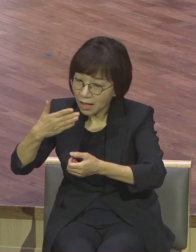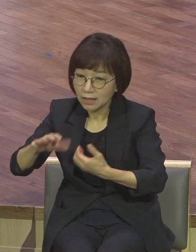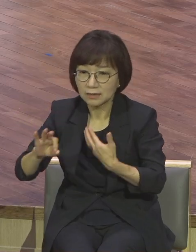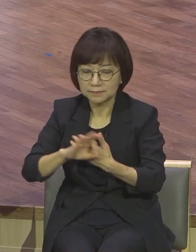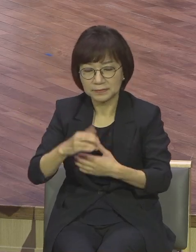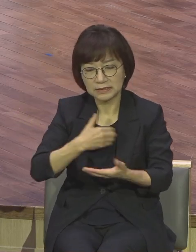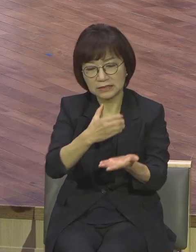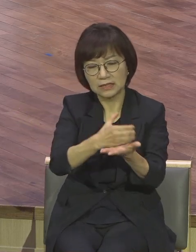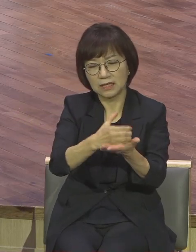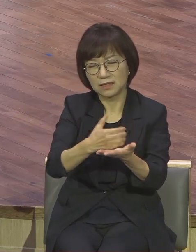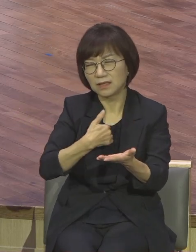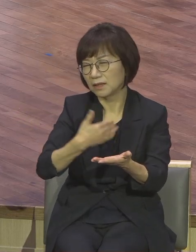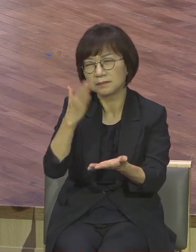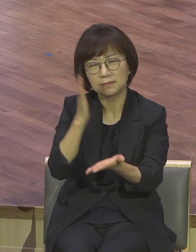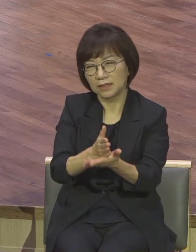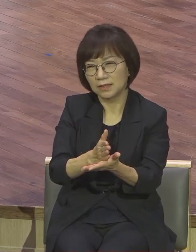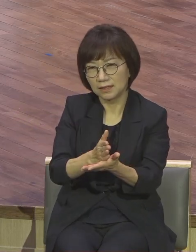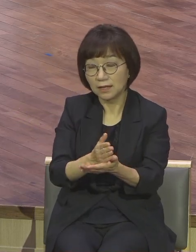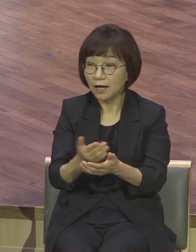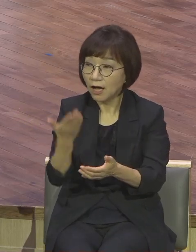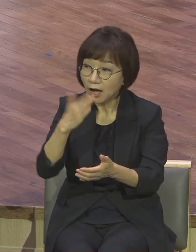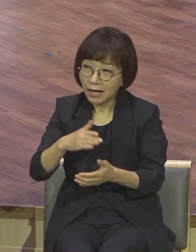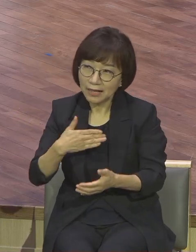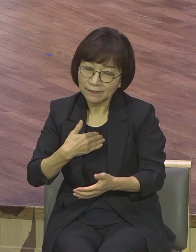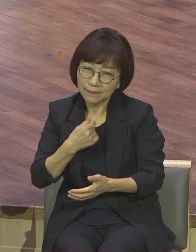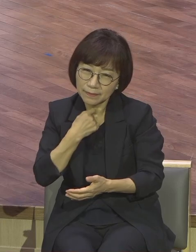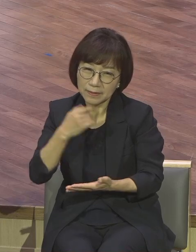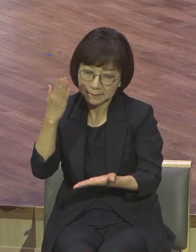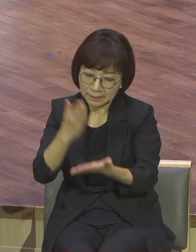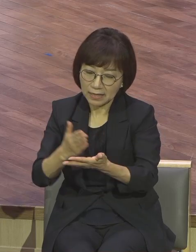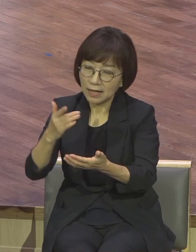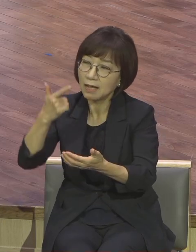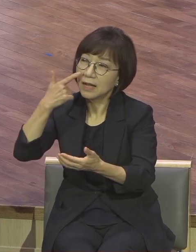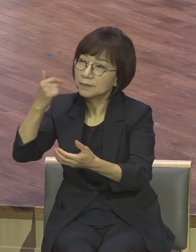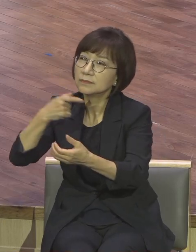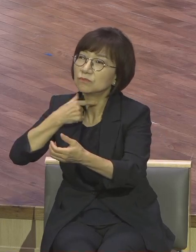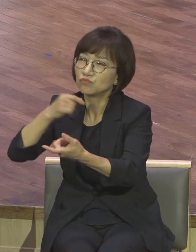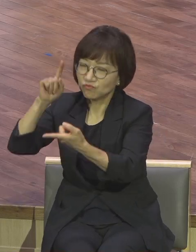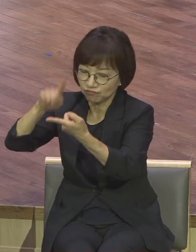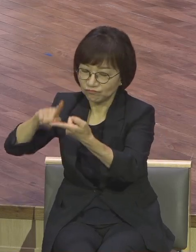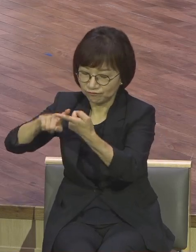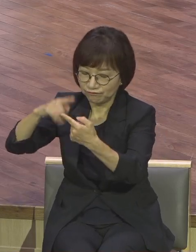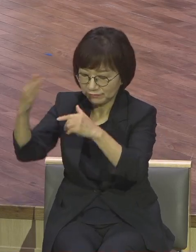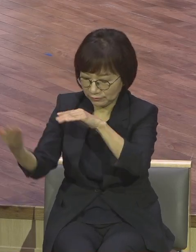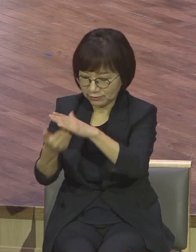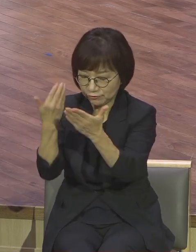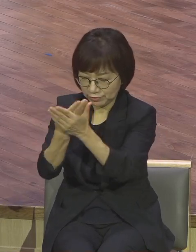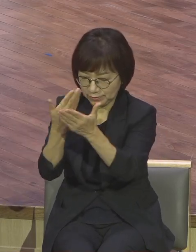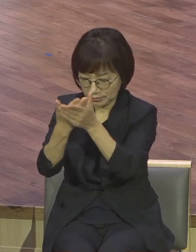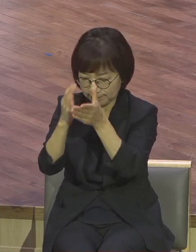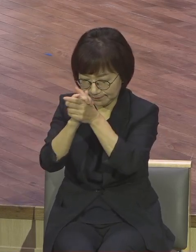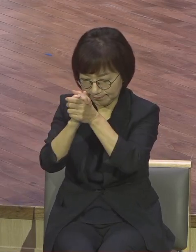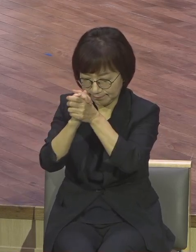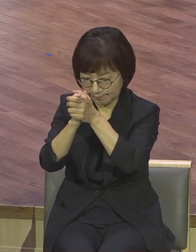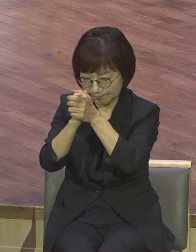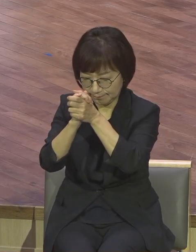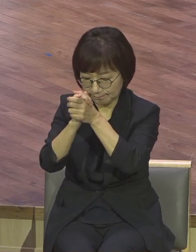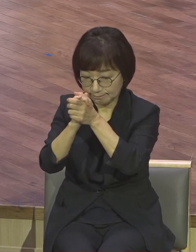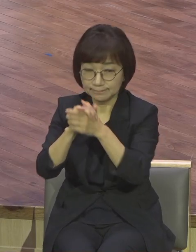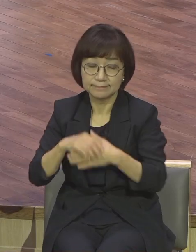지나가게 하옵소서 그러나 나의 원대로 마옵시고 아버지의 원대로 하옵소서 하시고 예수님께서 지금